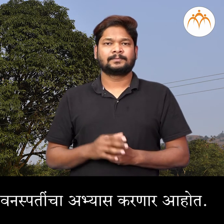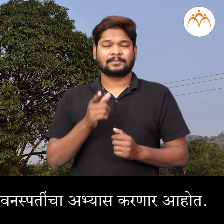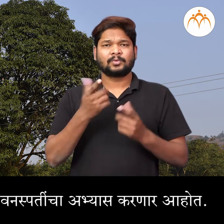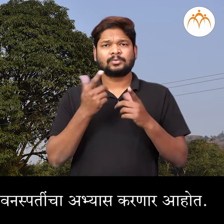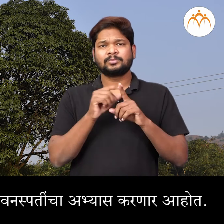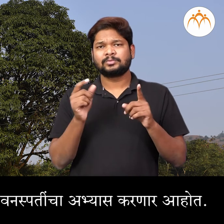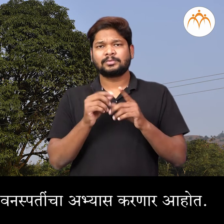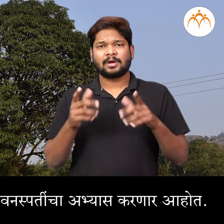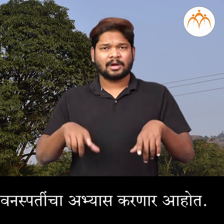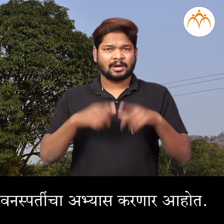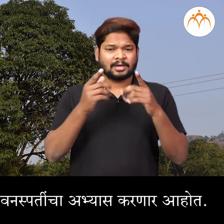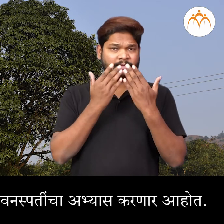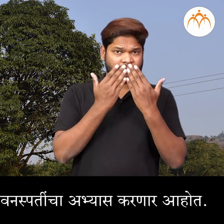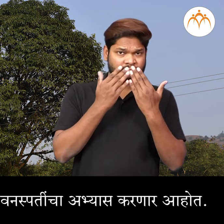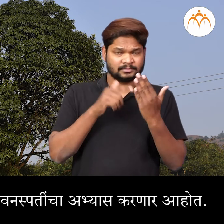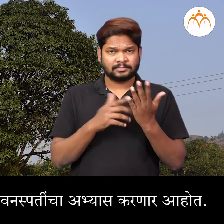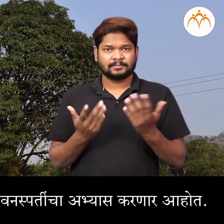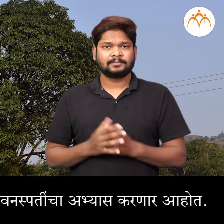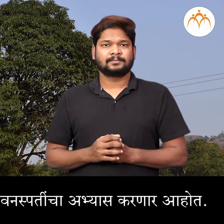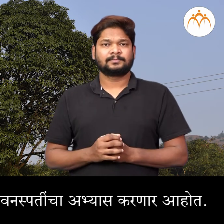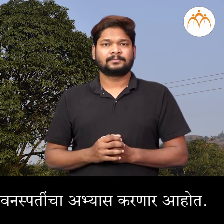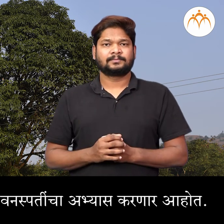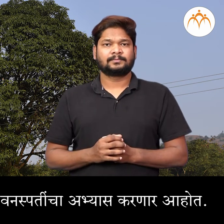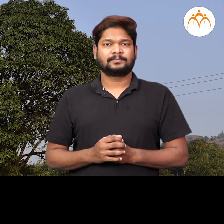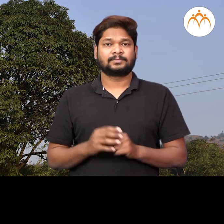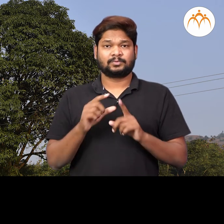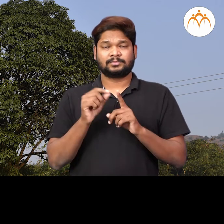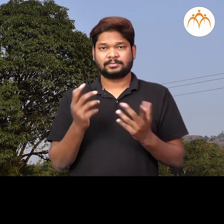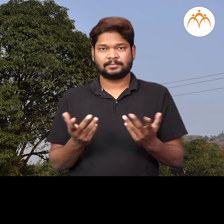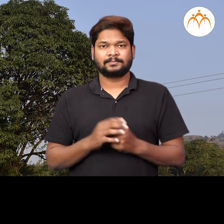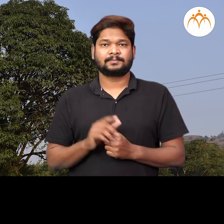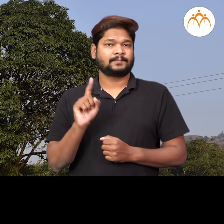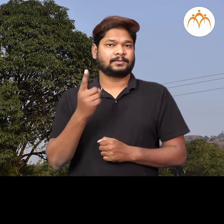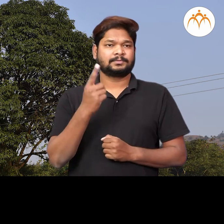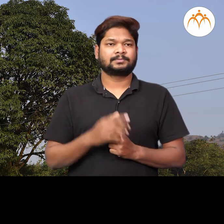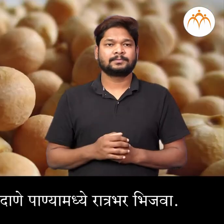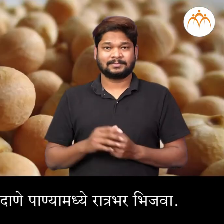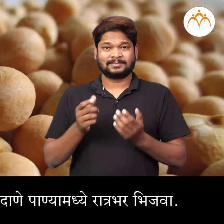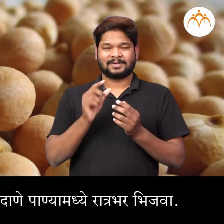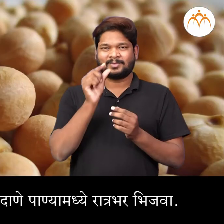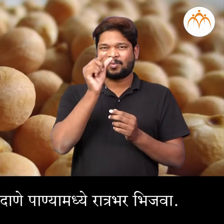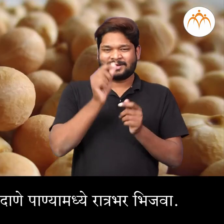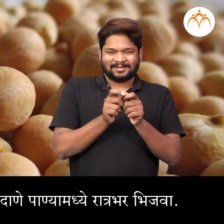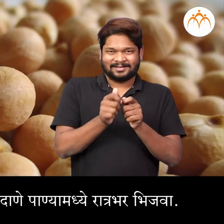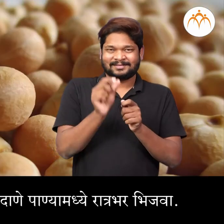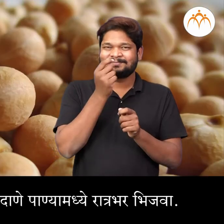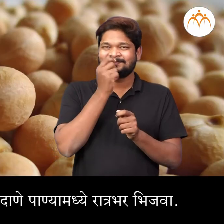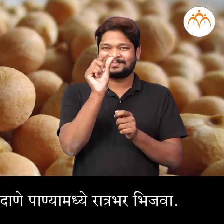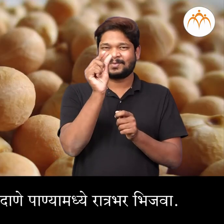करून वनस्पती चा अभ्यास करनारो। कृती एक, वाटाणा गेवन तेचे थोड़े